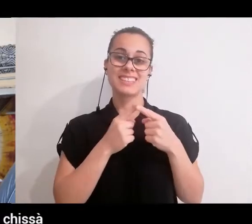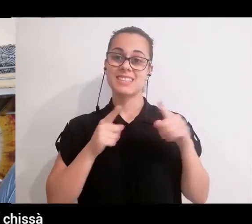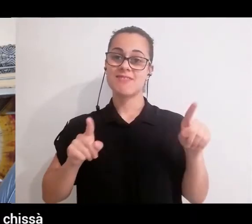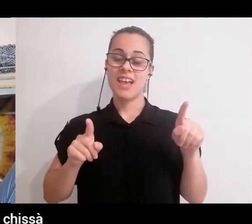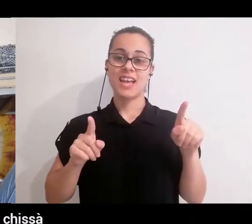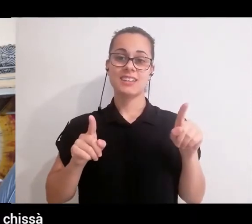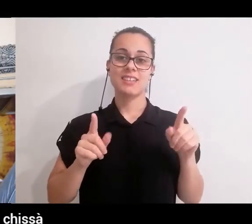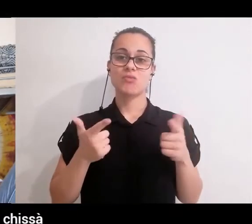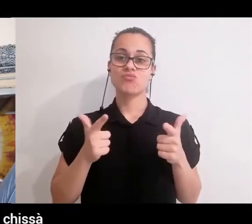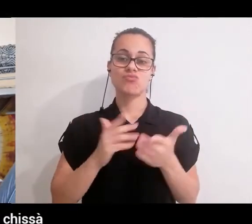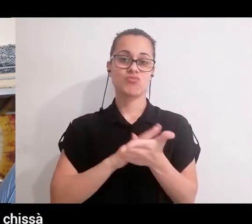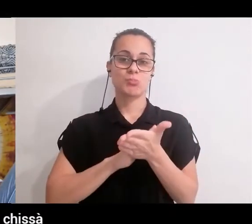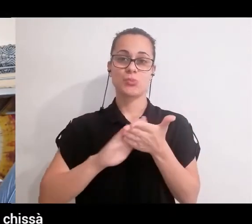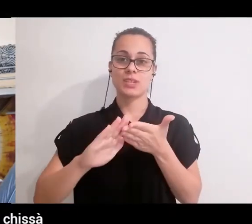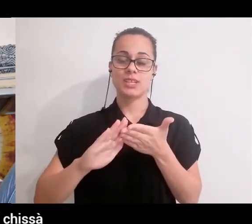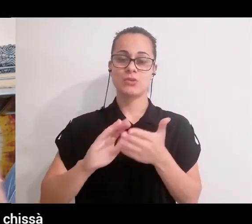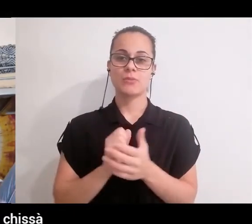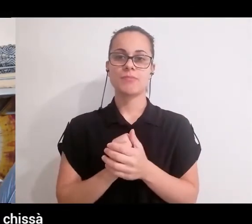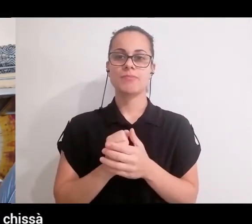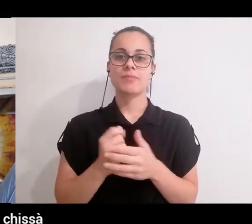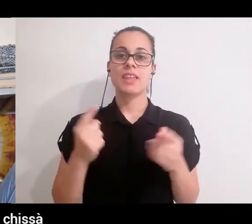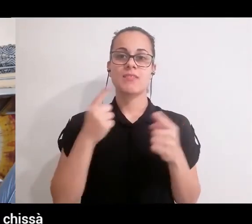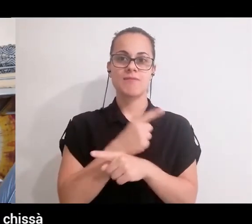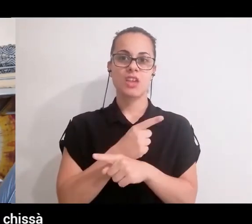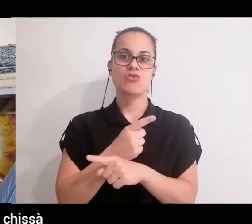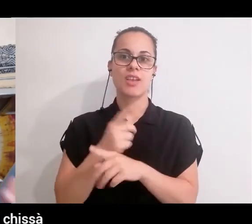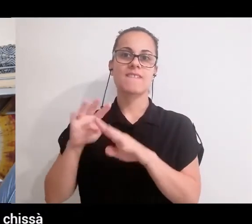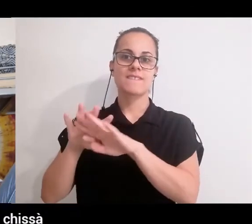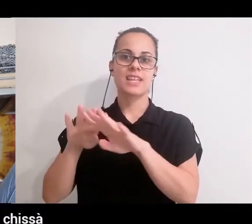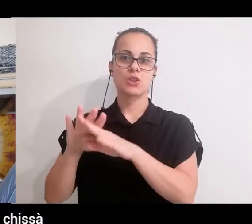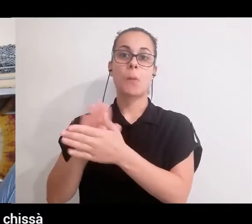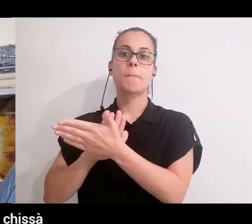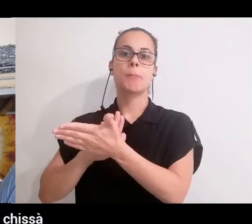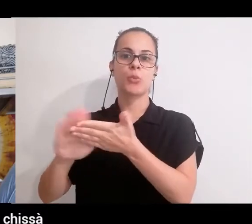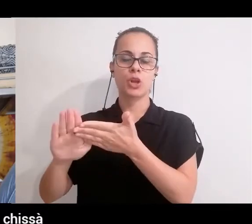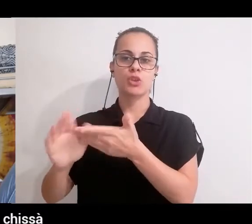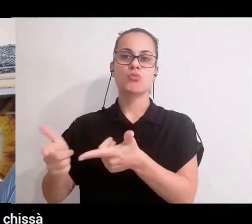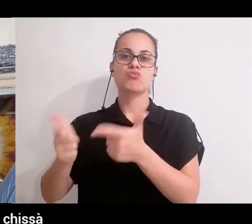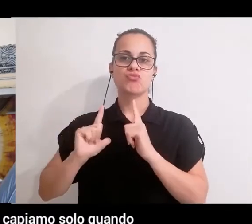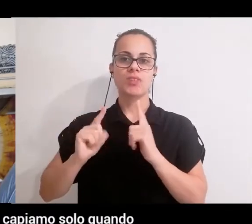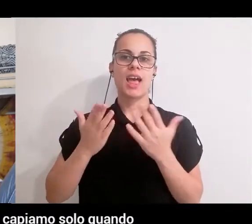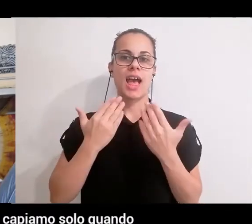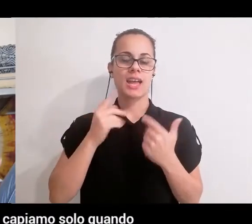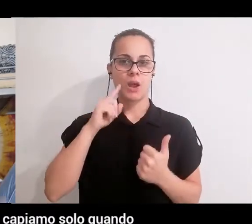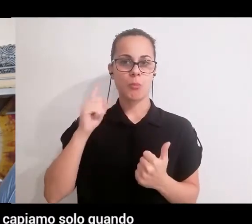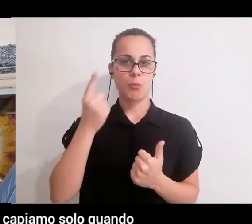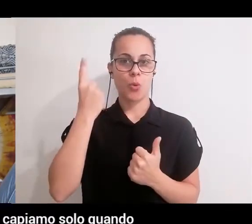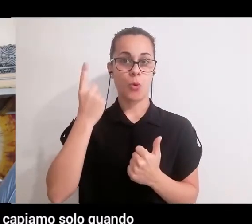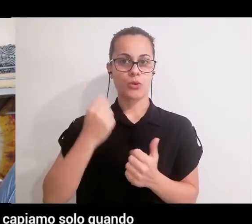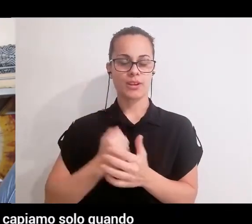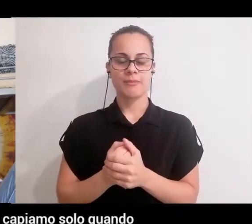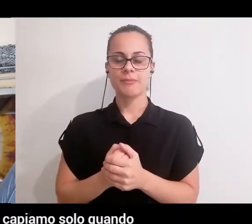rispetto a un filtro che viene pulito. Quindi chissà cosa andiamo